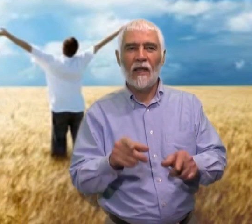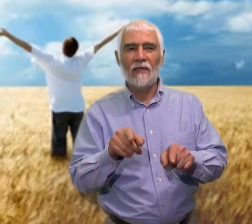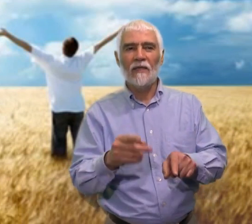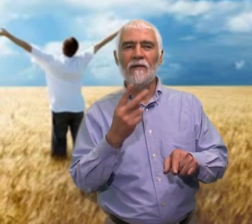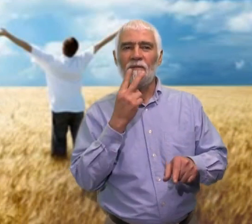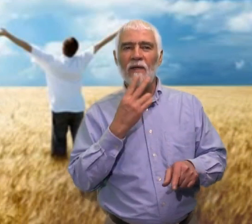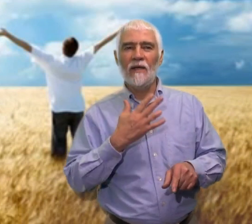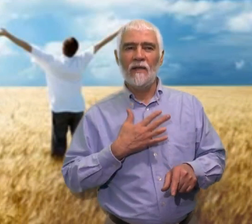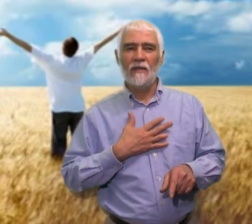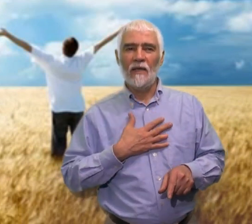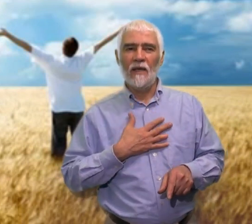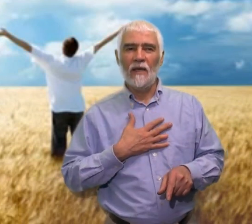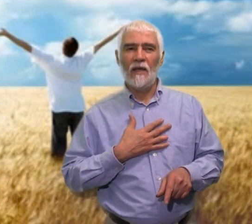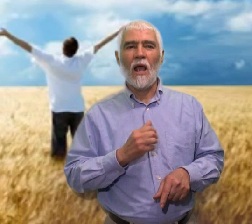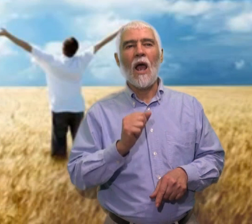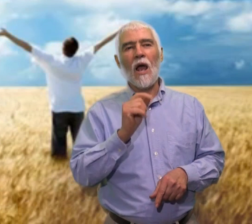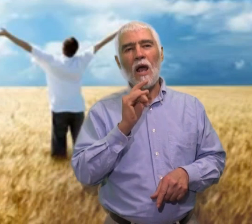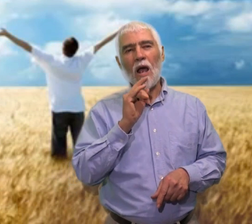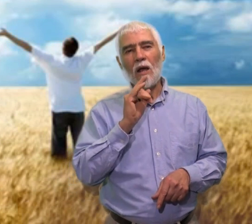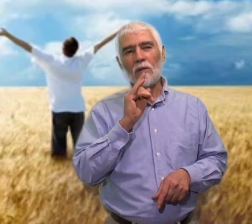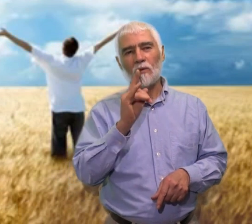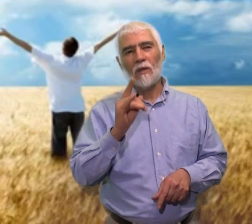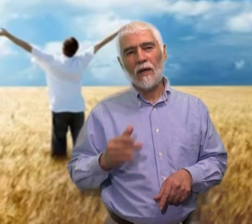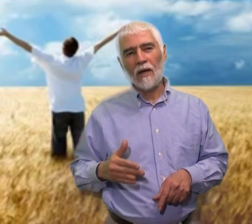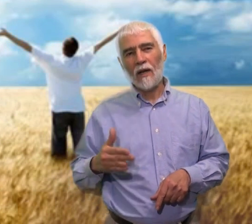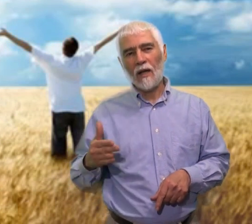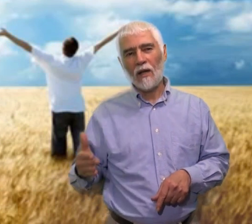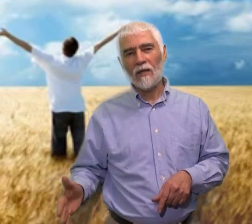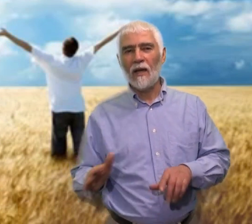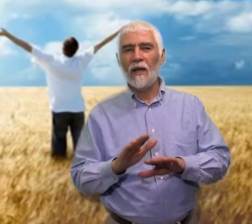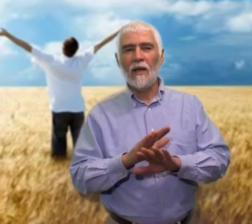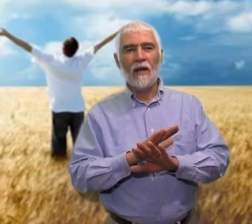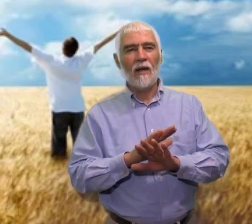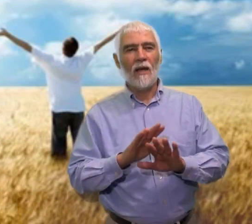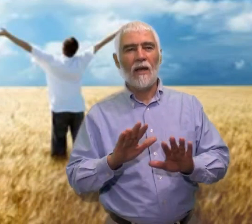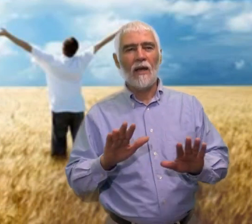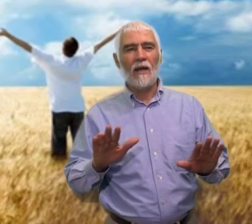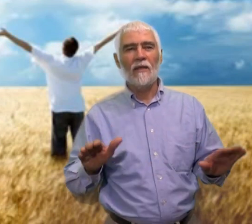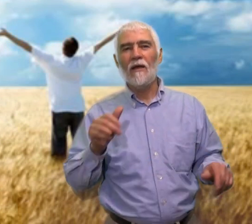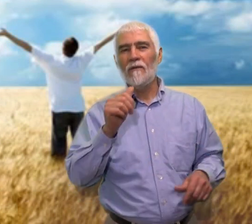vida, a tu lado nada